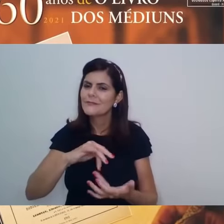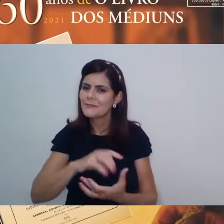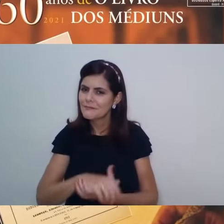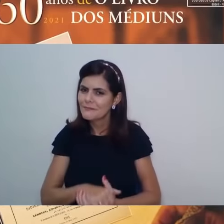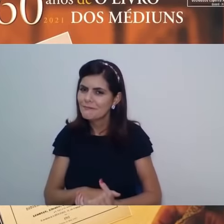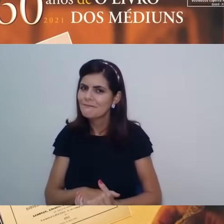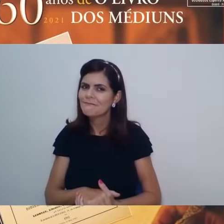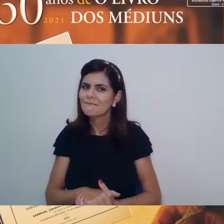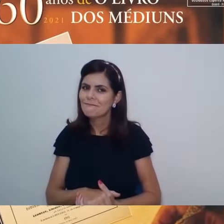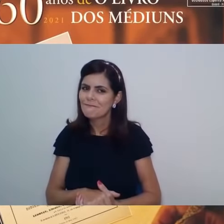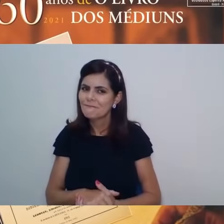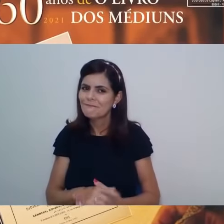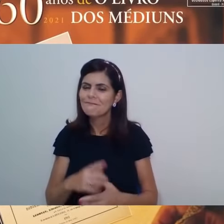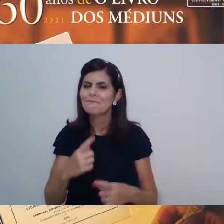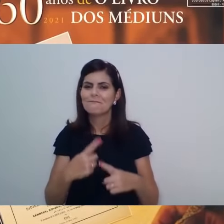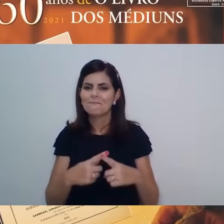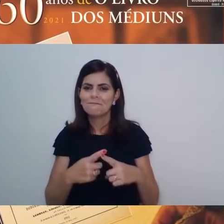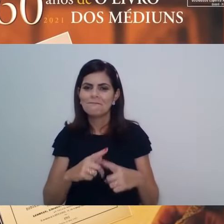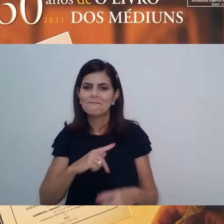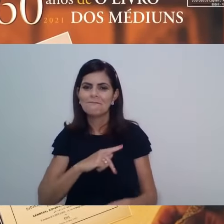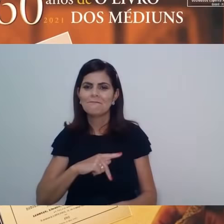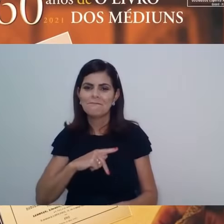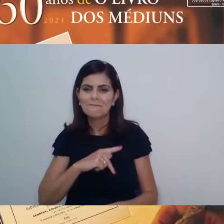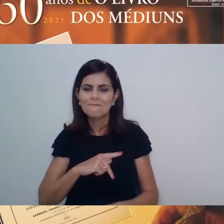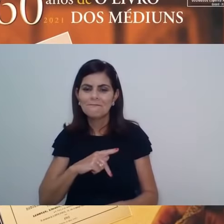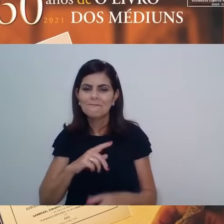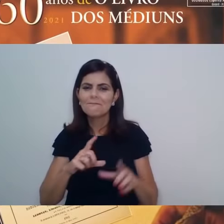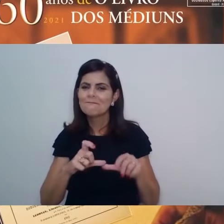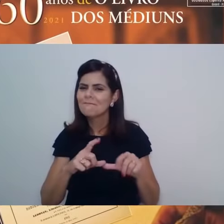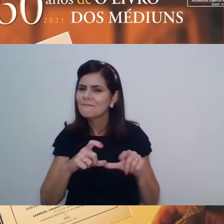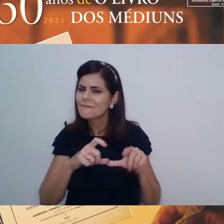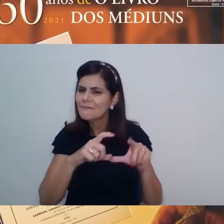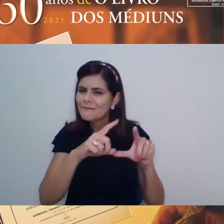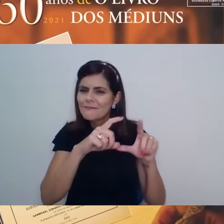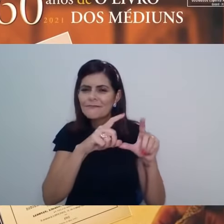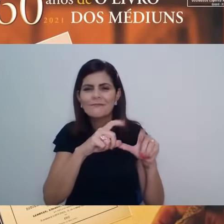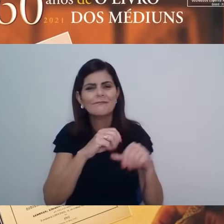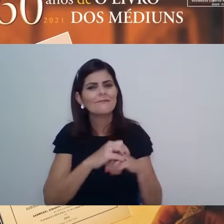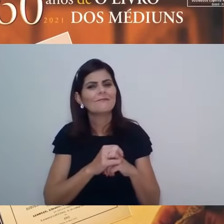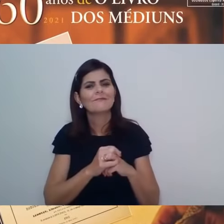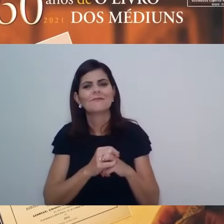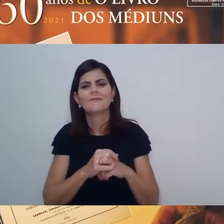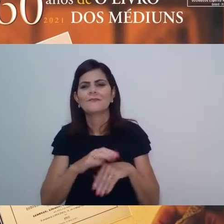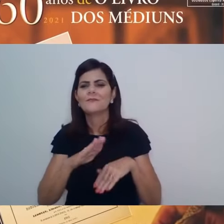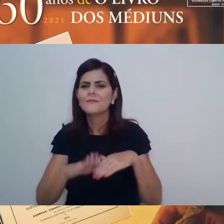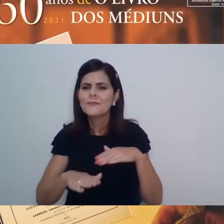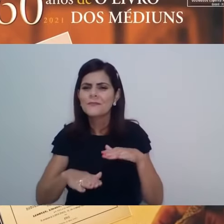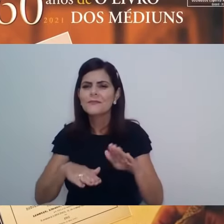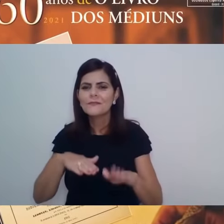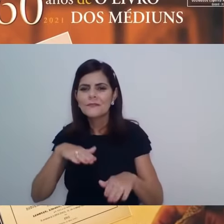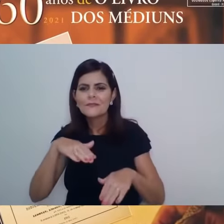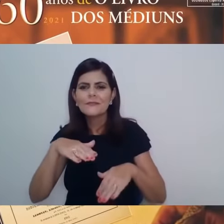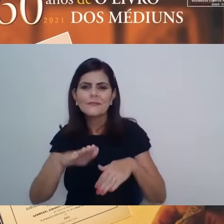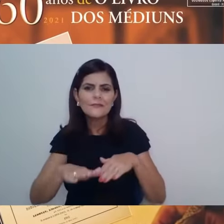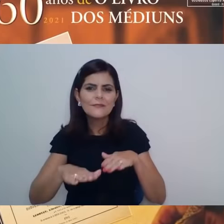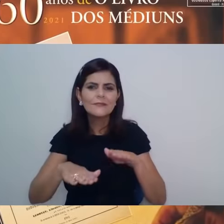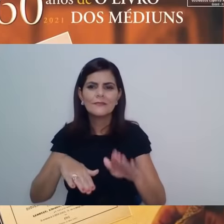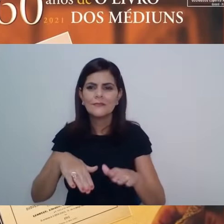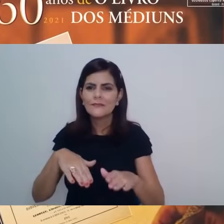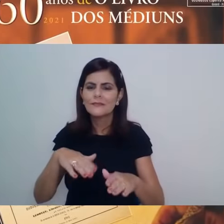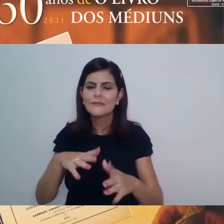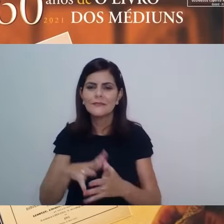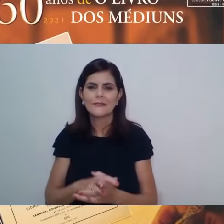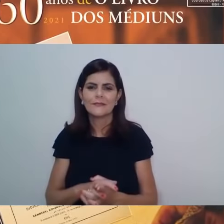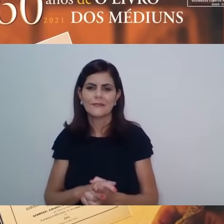viajou, viajou bastante, muitos e muitos passos dados lá em